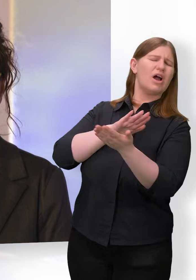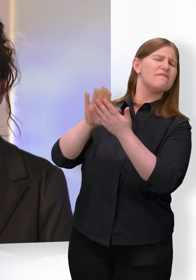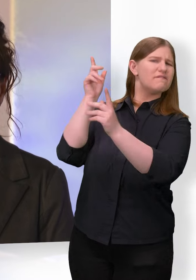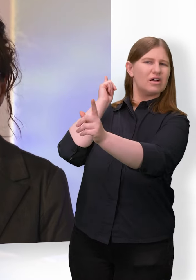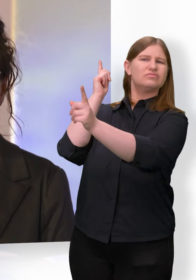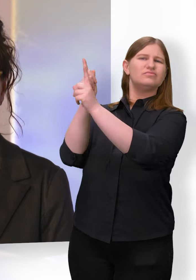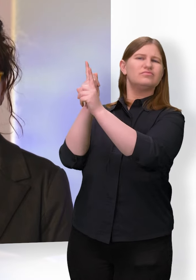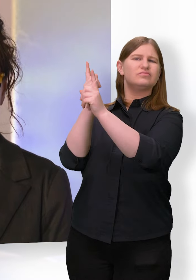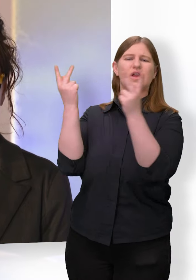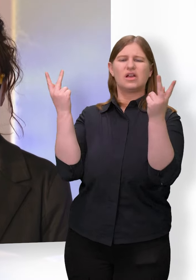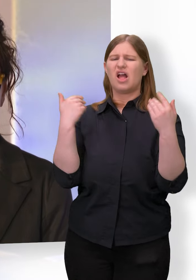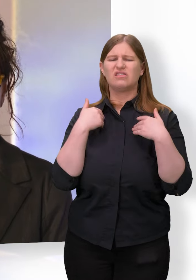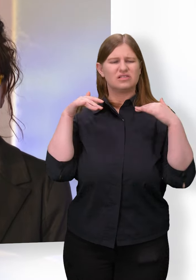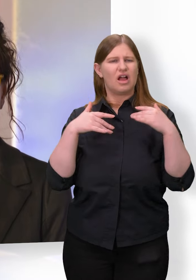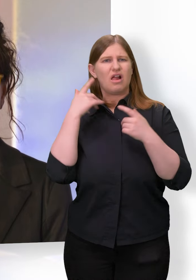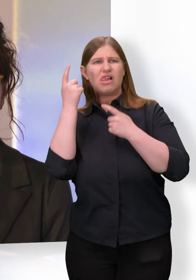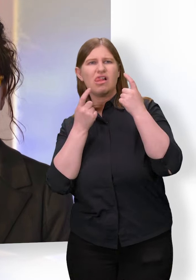Mit allem, was mich beschäftigt und bewegt.